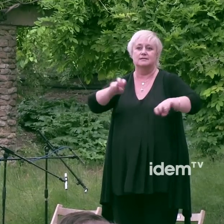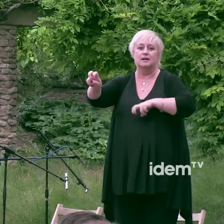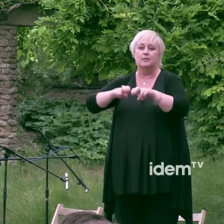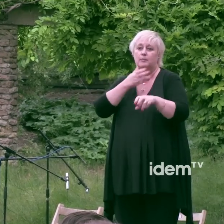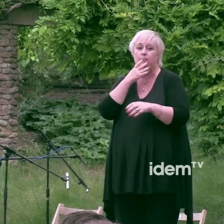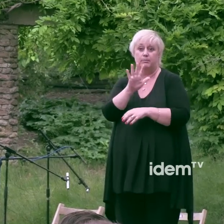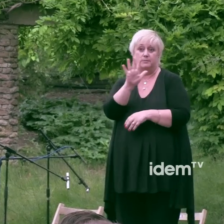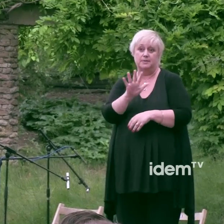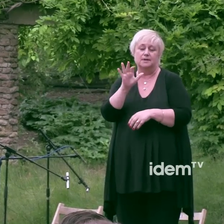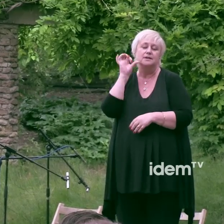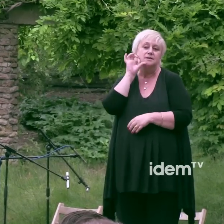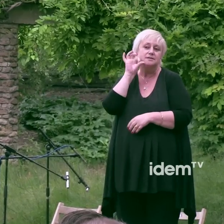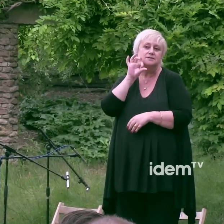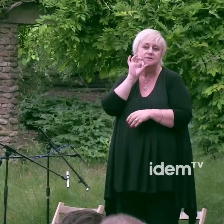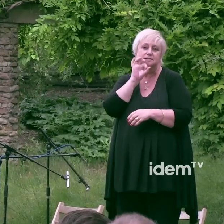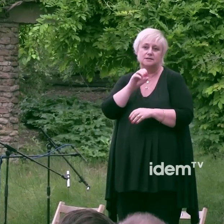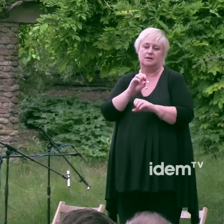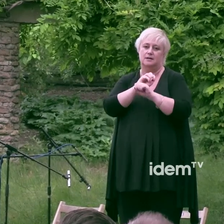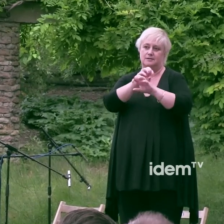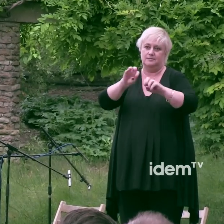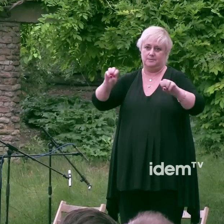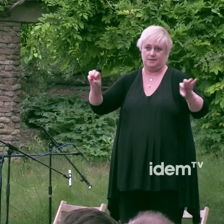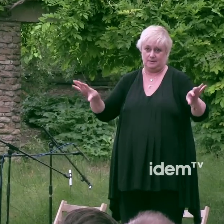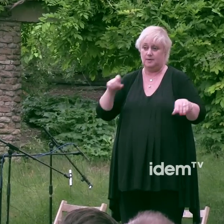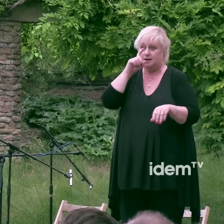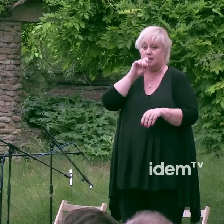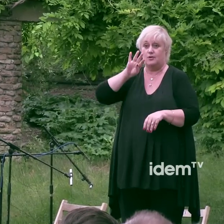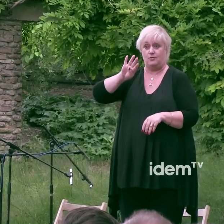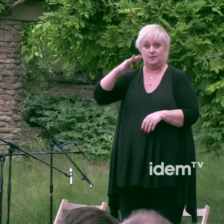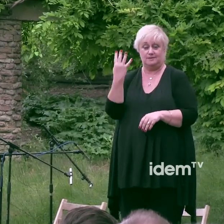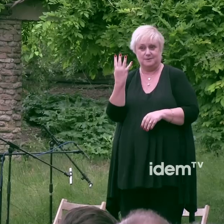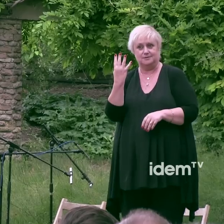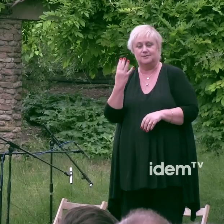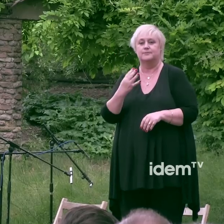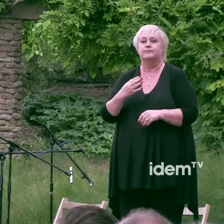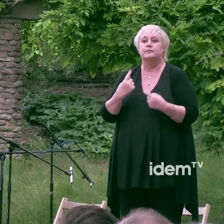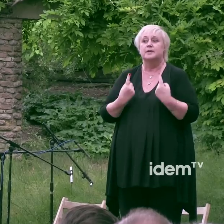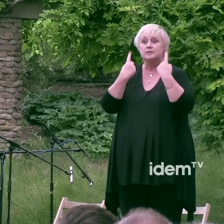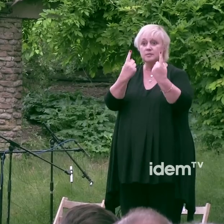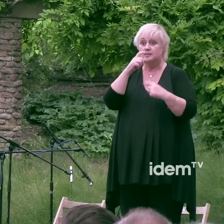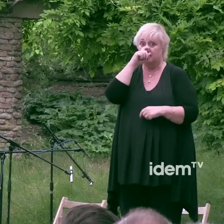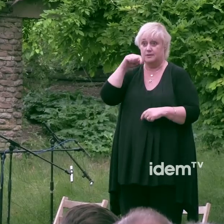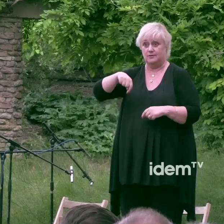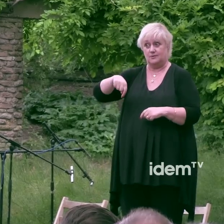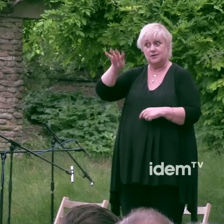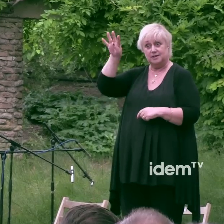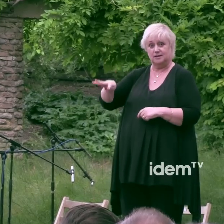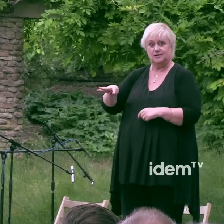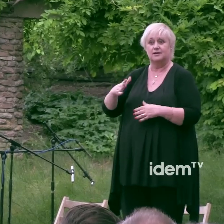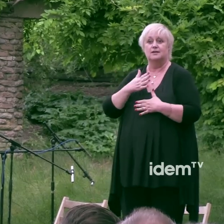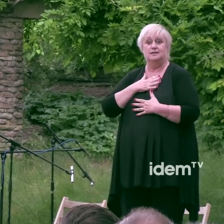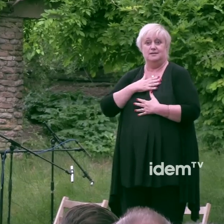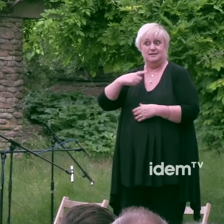una pandèmia. El 1994, l'any del primer memorial a Catalunya, els nostres hospitals